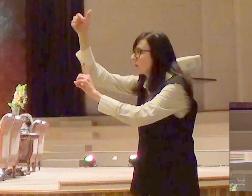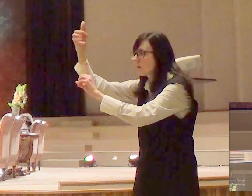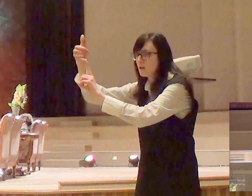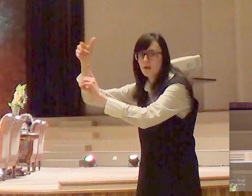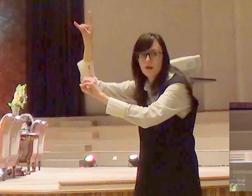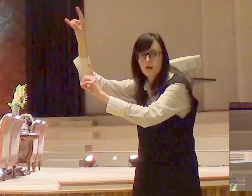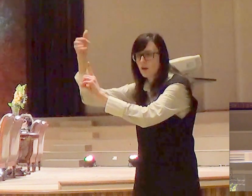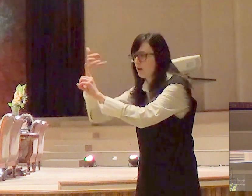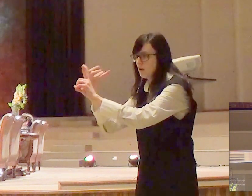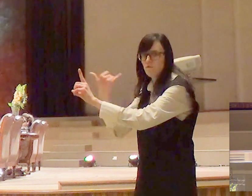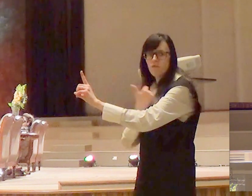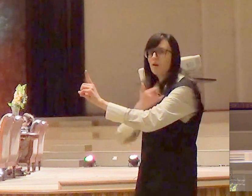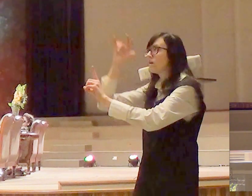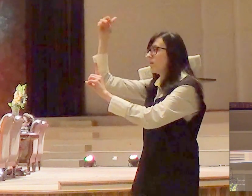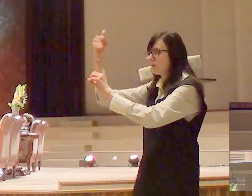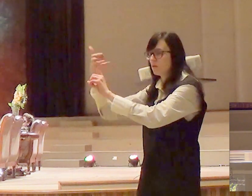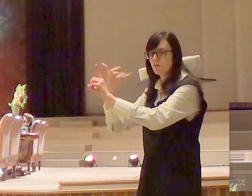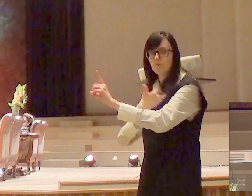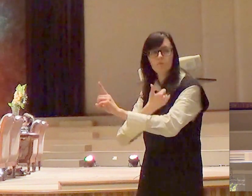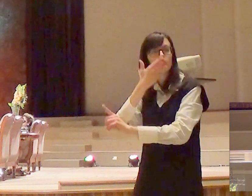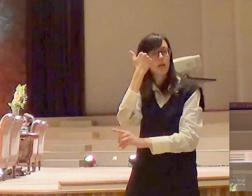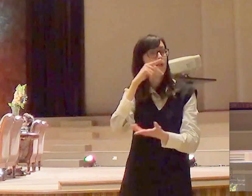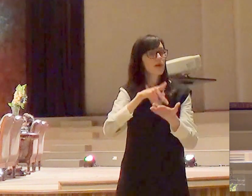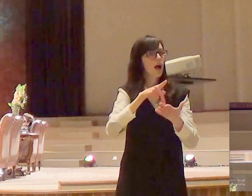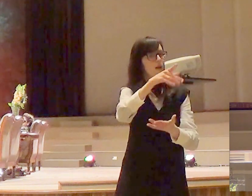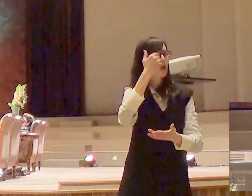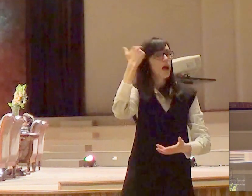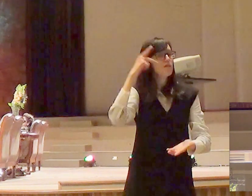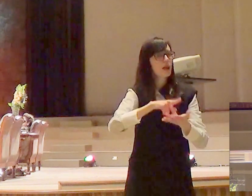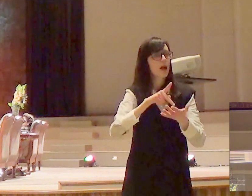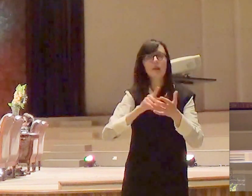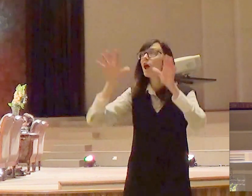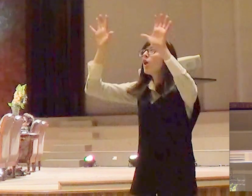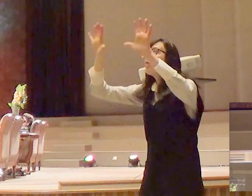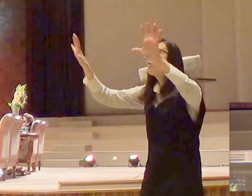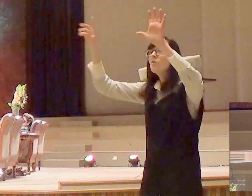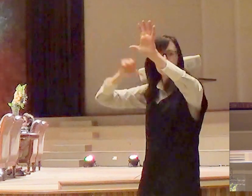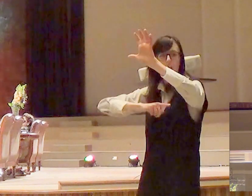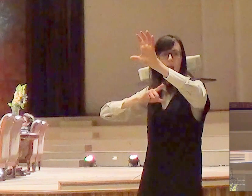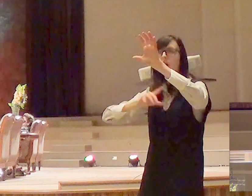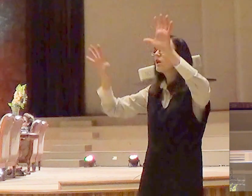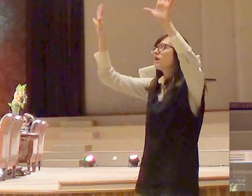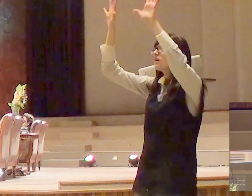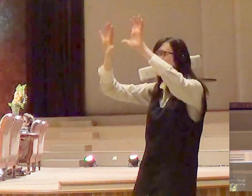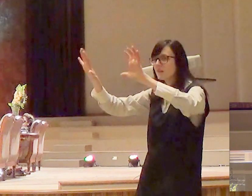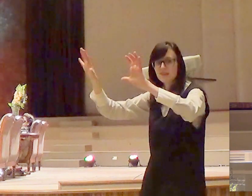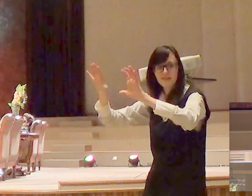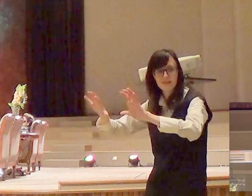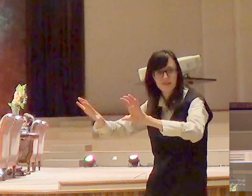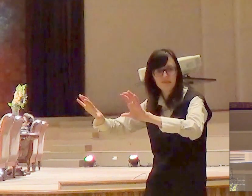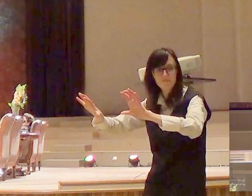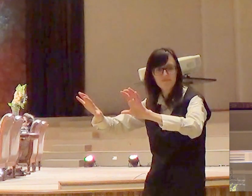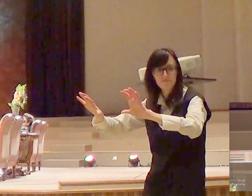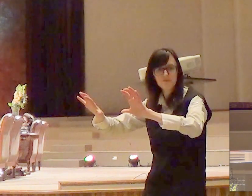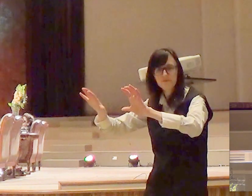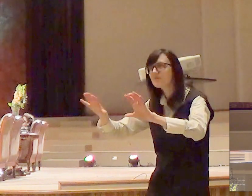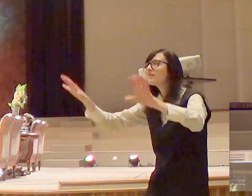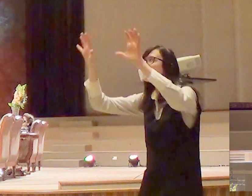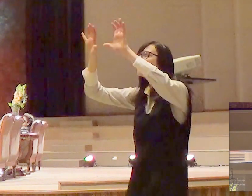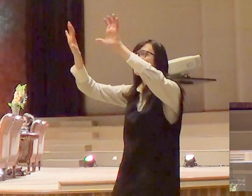se mexia, é verdade, e parece uma loucura, mas para dizer que não era loucura, toda noite, sem madeira, sem nada,